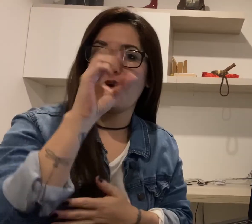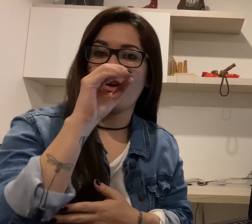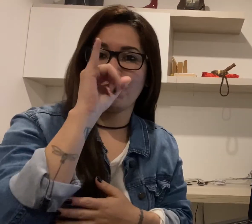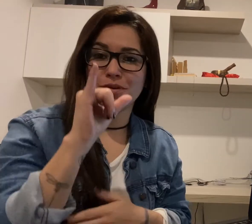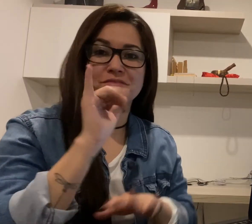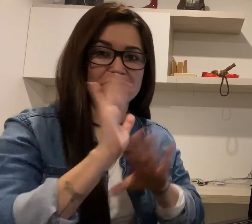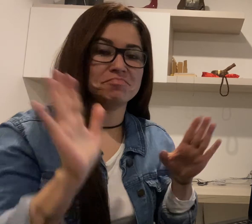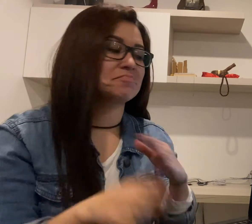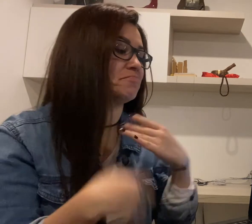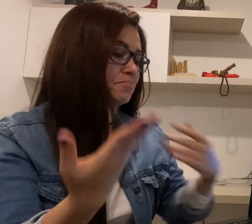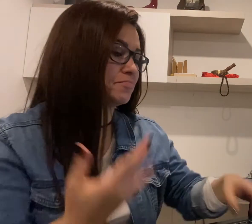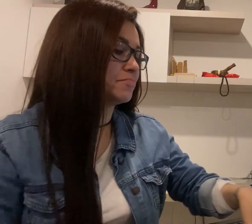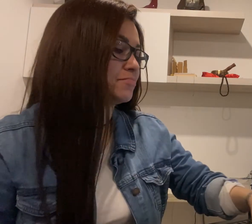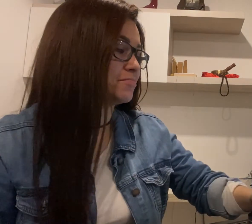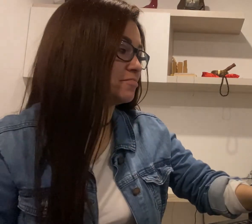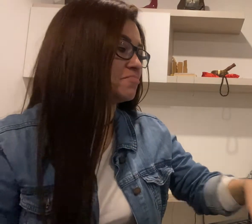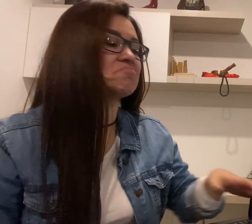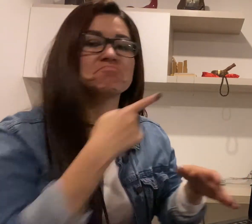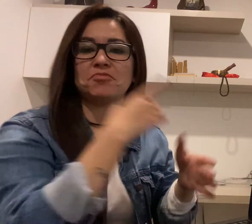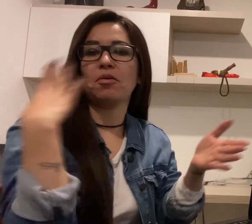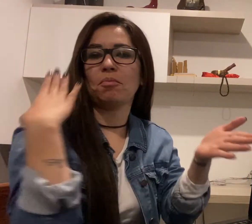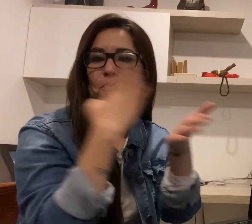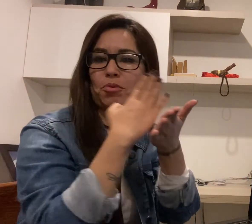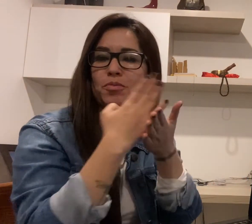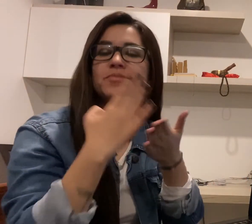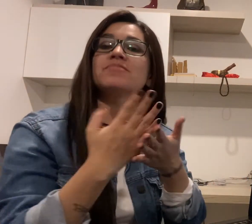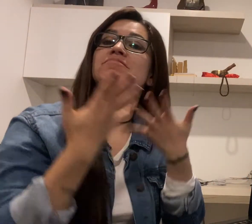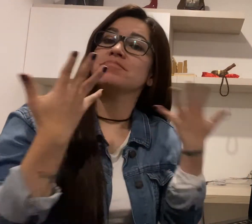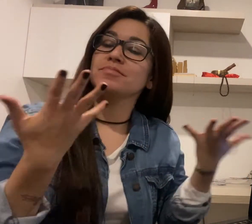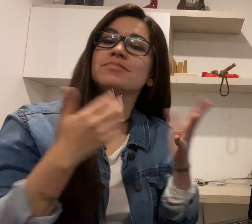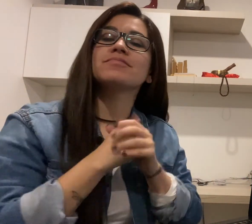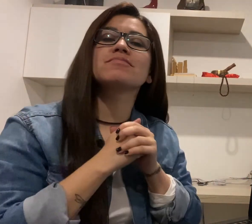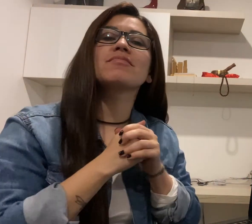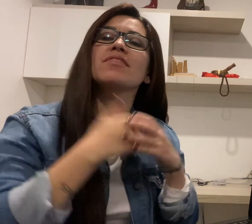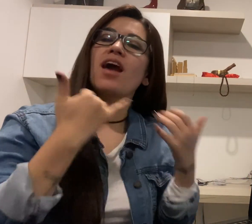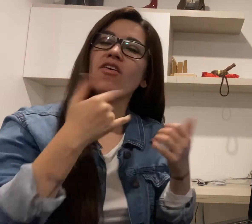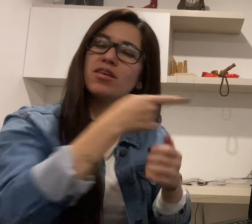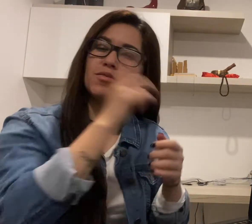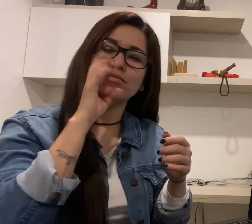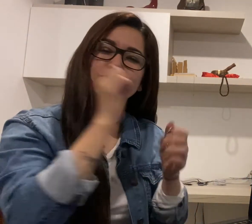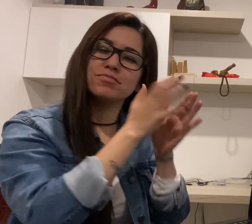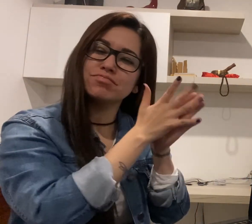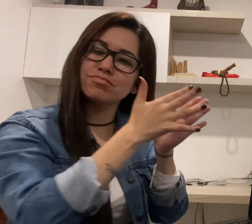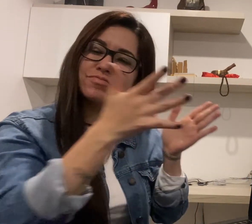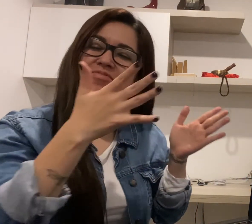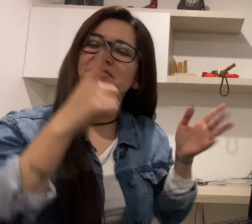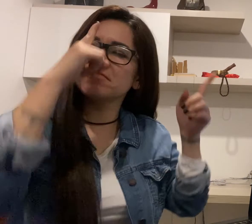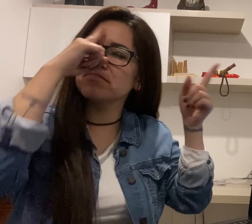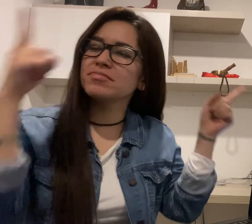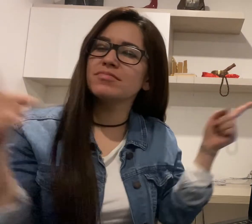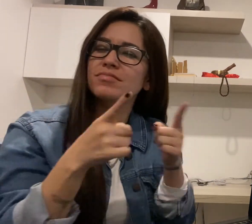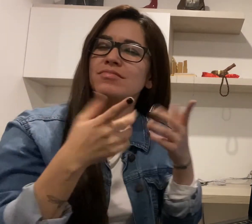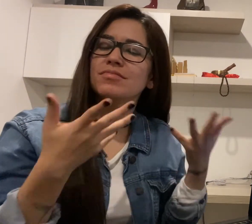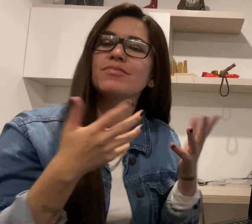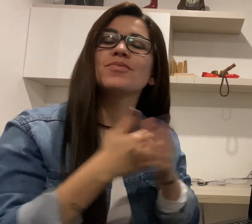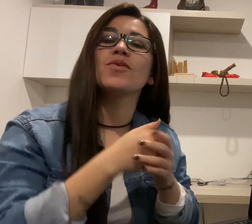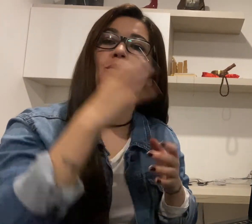Entonces, este representante, que ya les he presentado, ha sido importante,